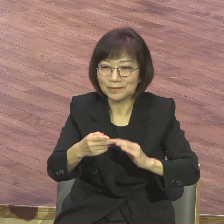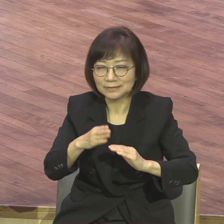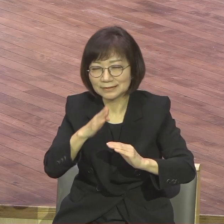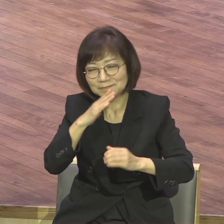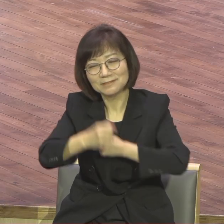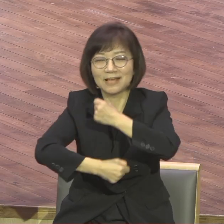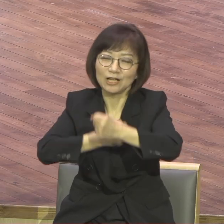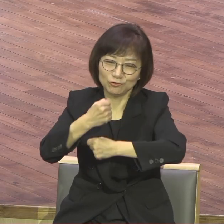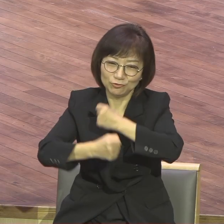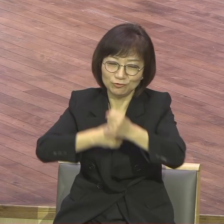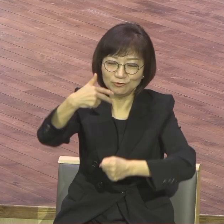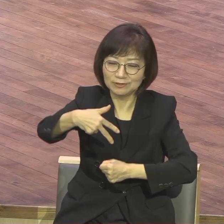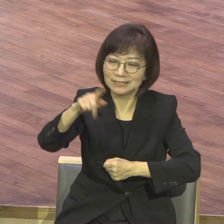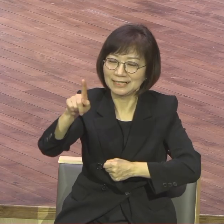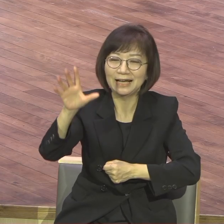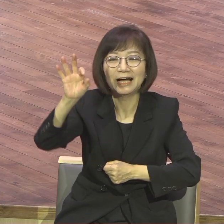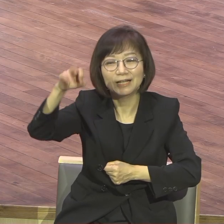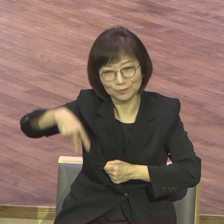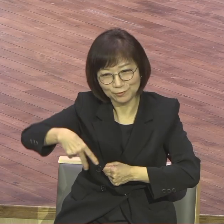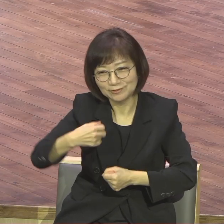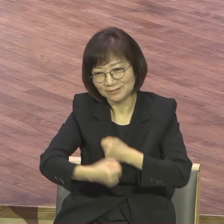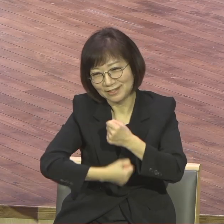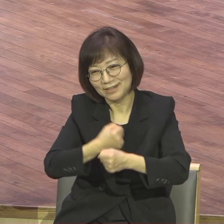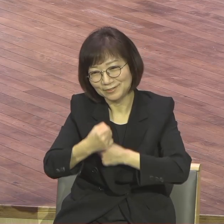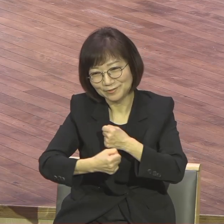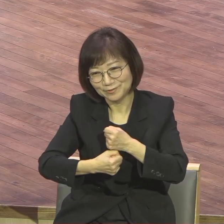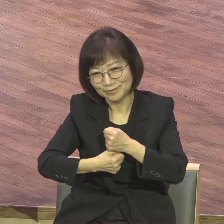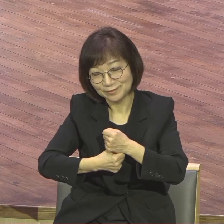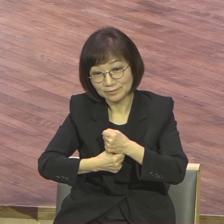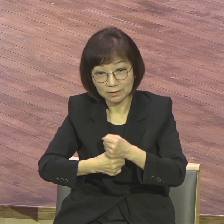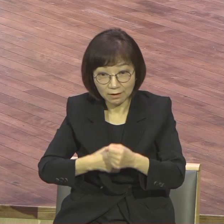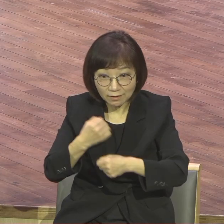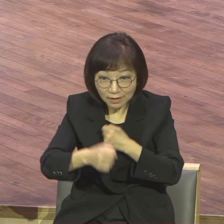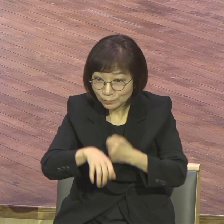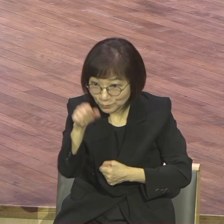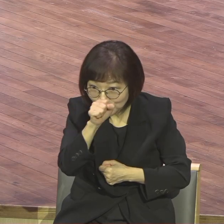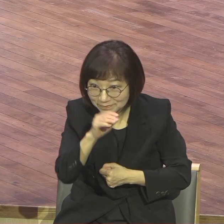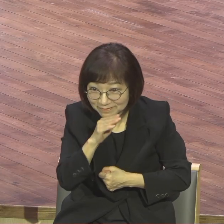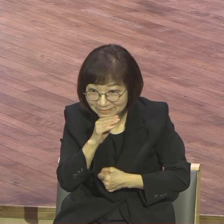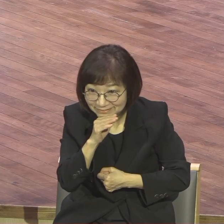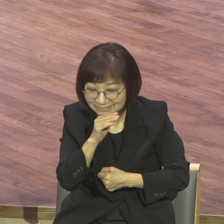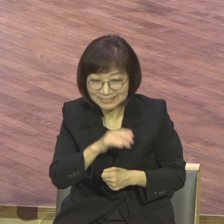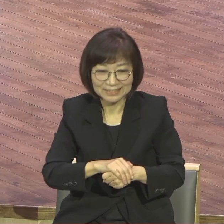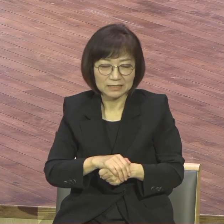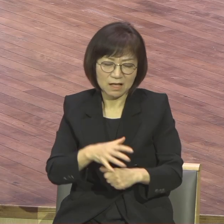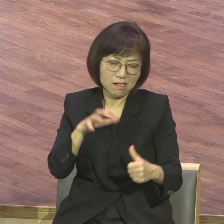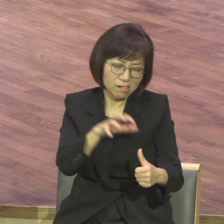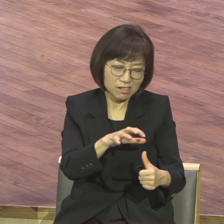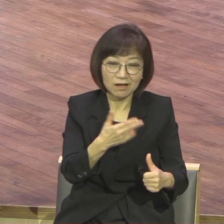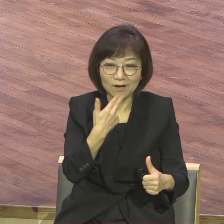자유. 참 자유. 자유가 최고잖아요. 어떤 상황 속에서도 참 자유.